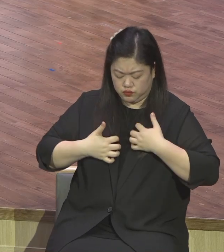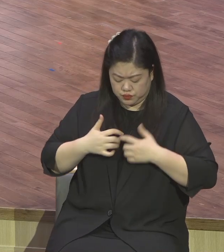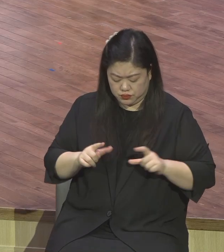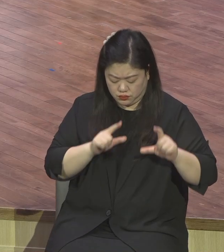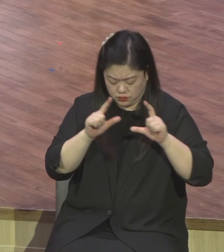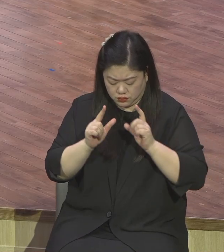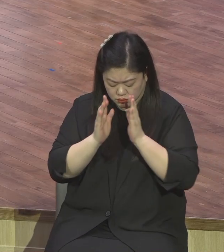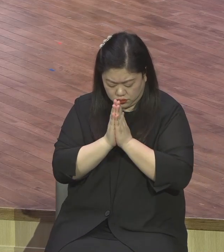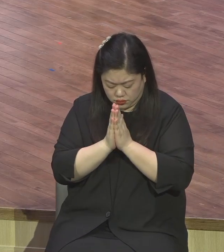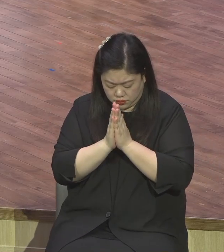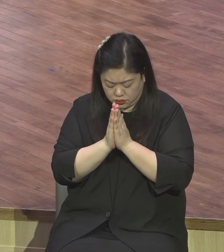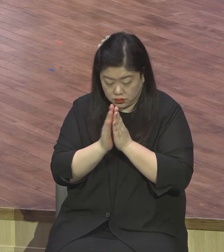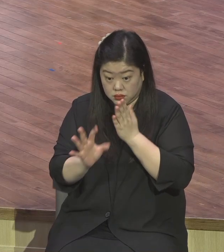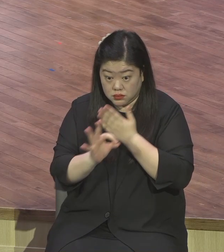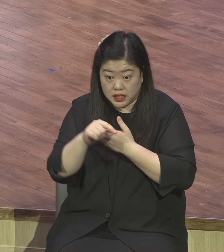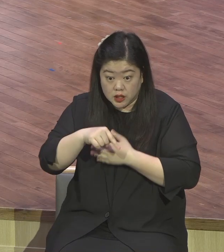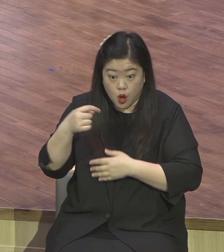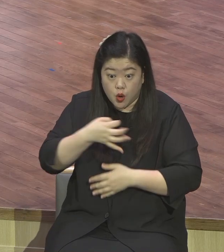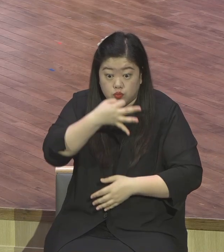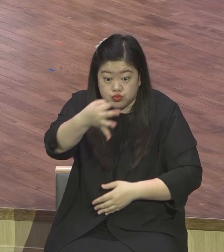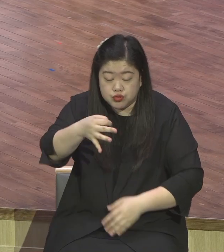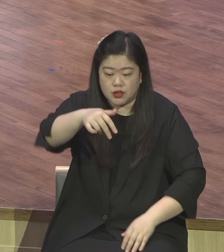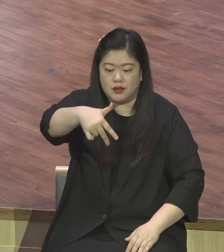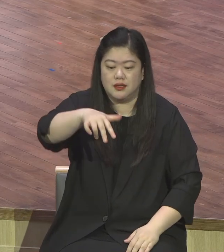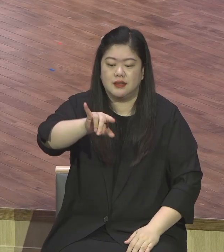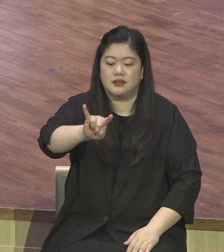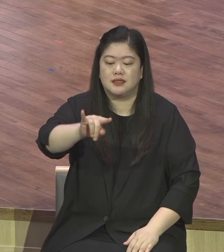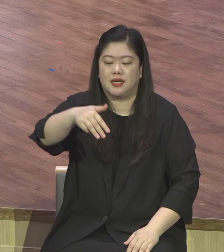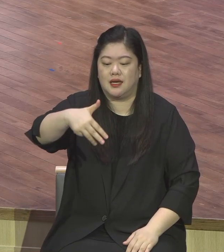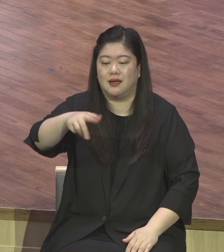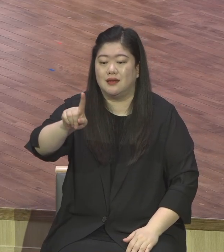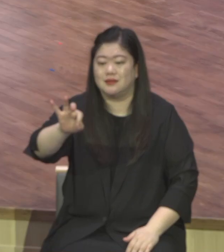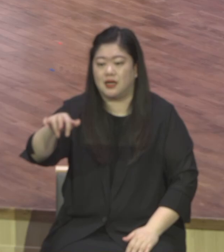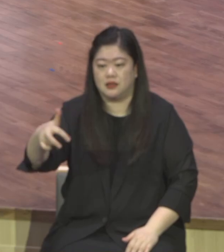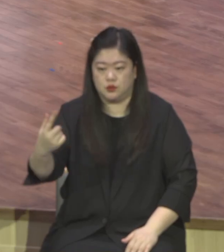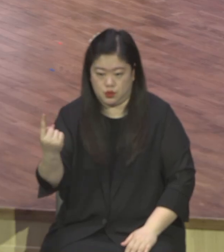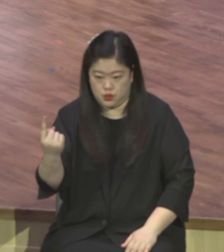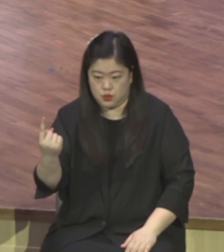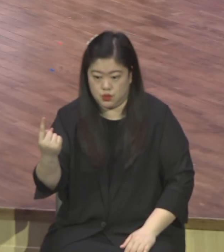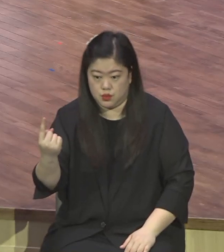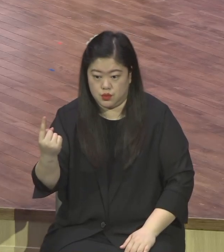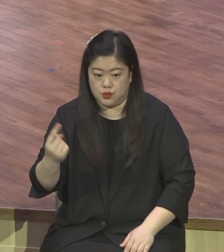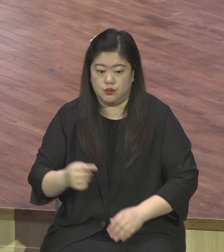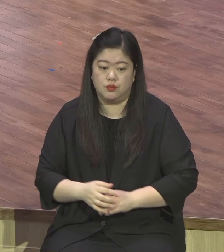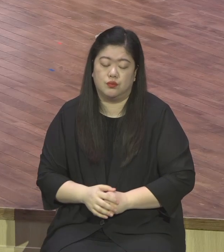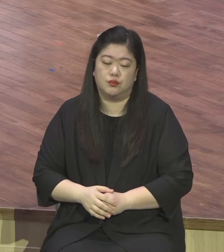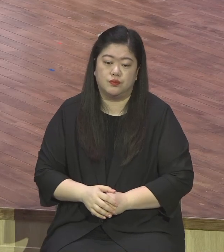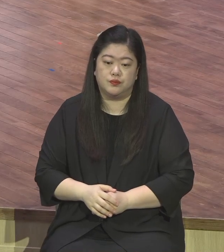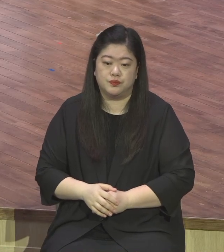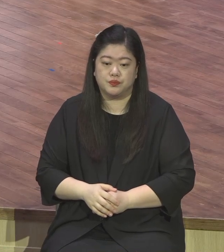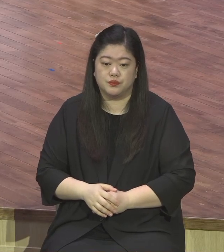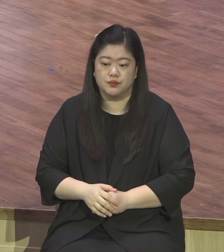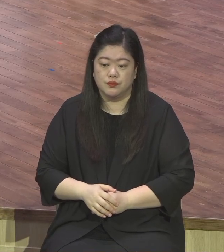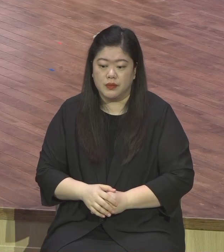영교의 전성도는 하나님의 말씀에 대한 절대의 믿음과 절대의 믿음의 강구를 통해서 삶의 현장에서